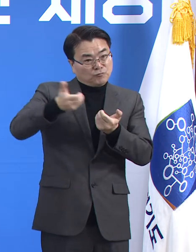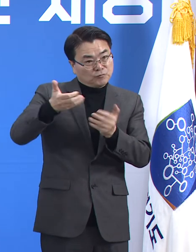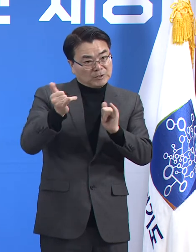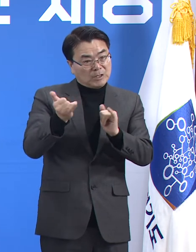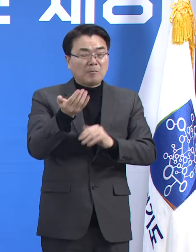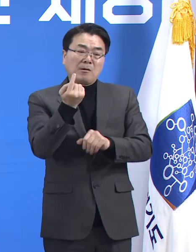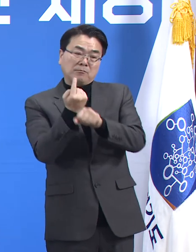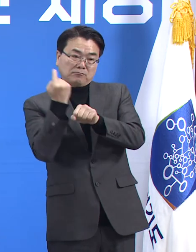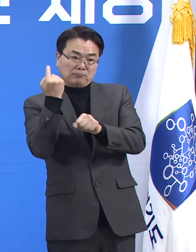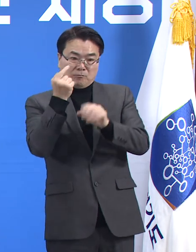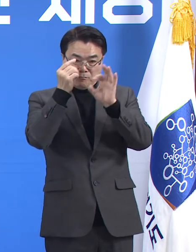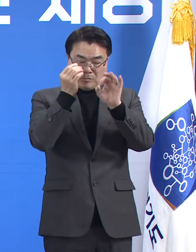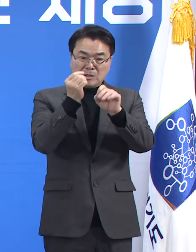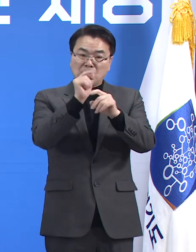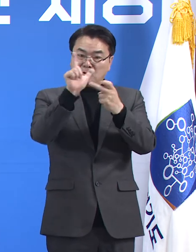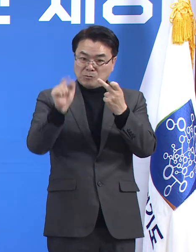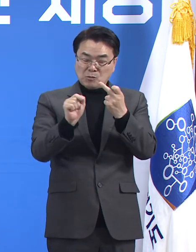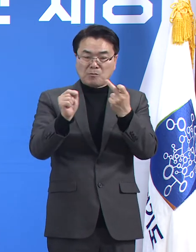1월에도 없었습니다.